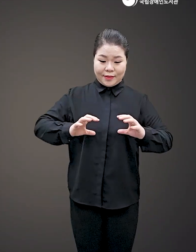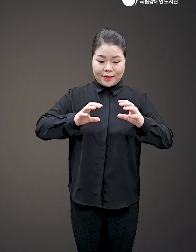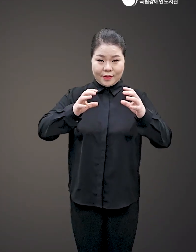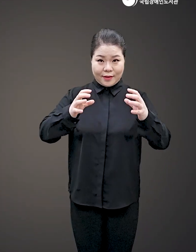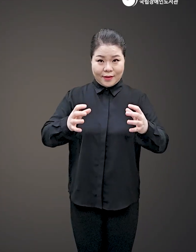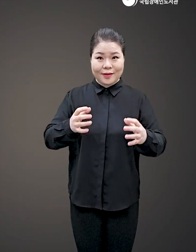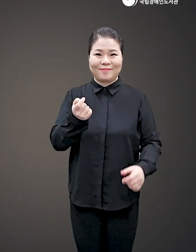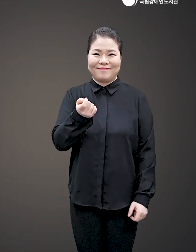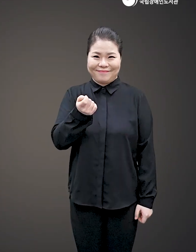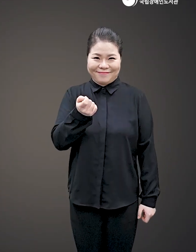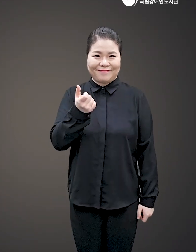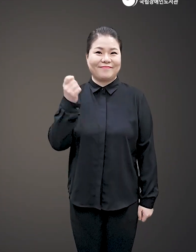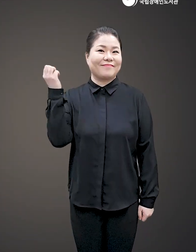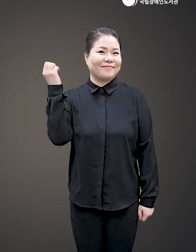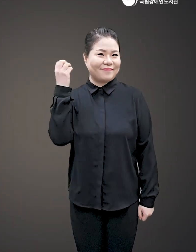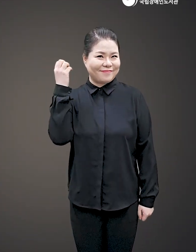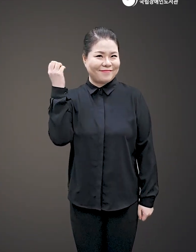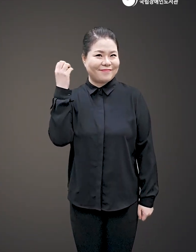속삭임